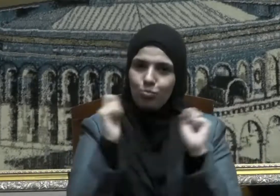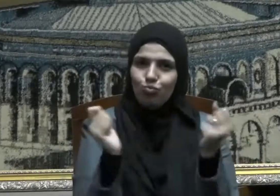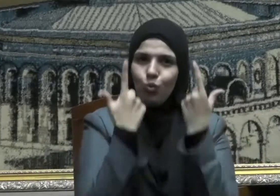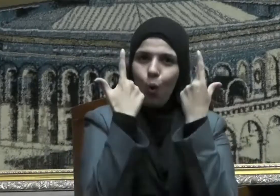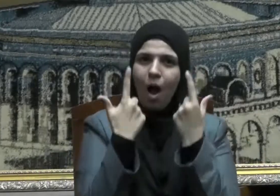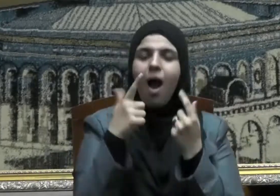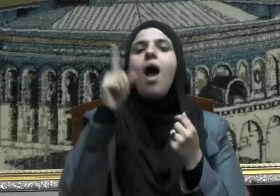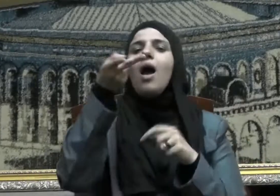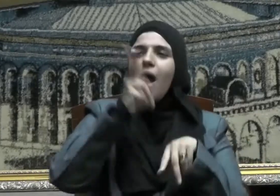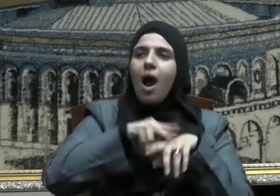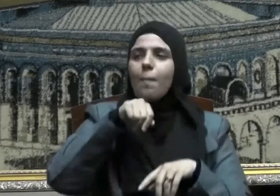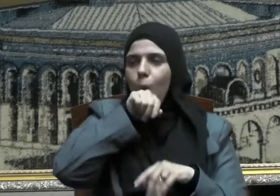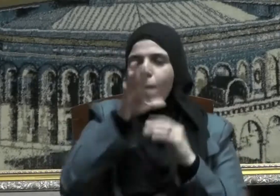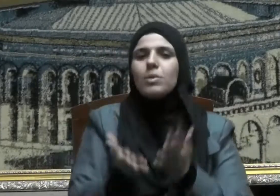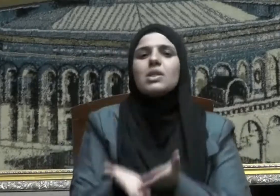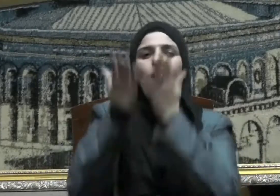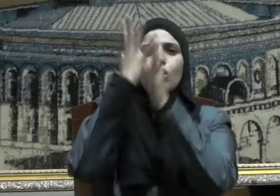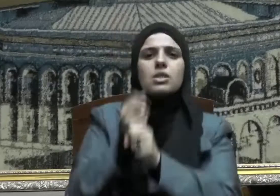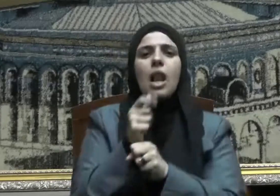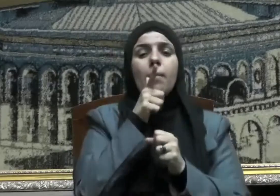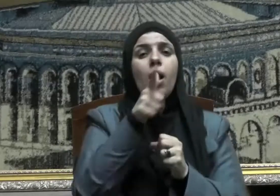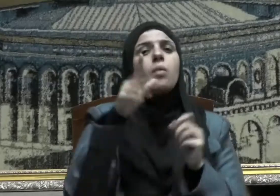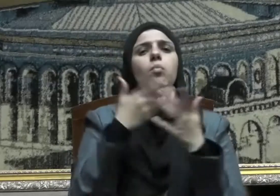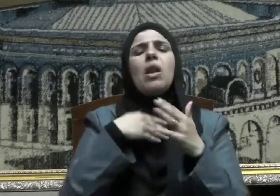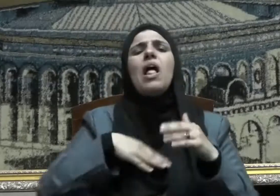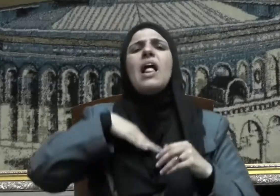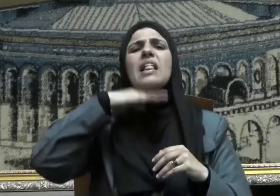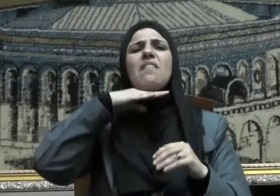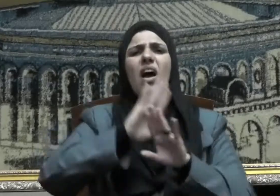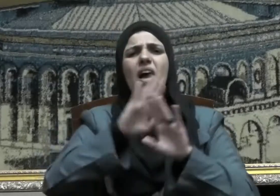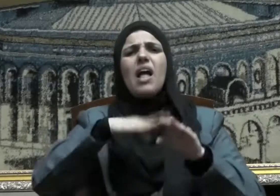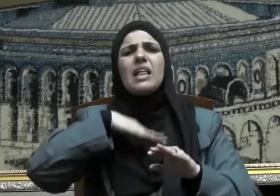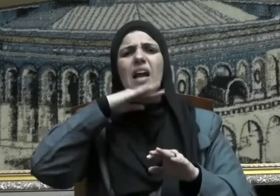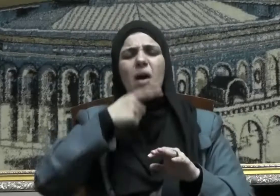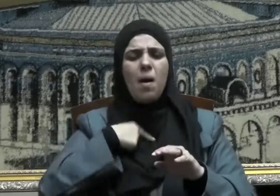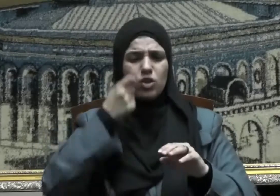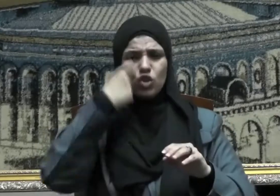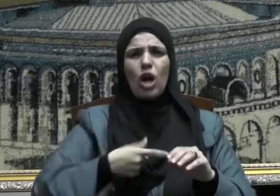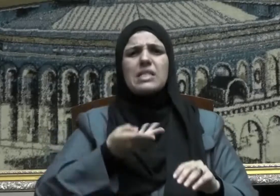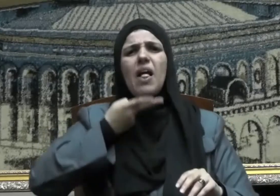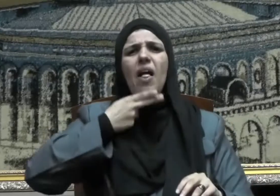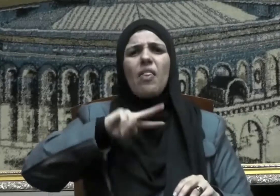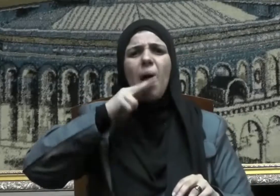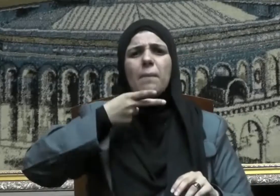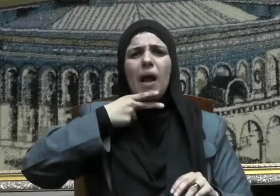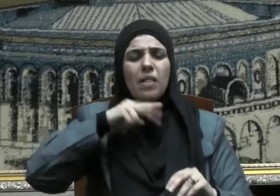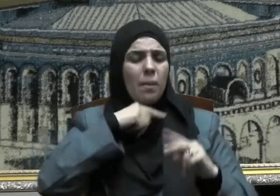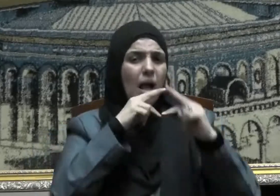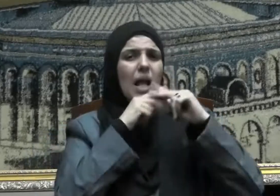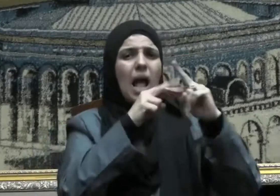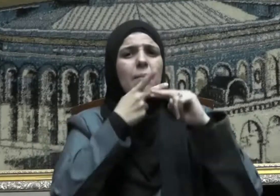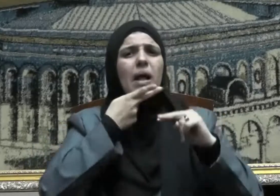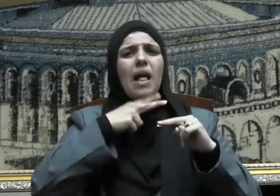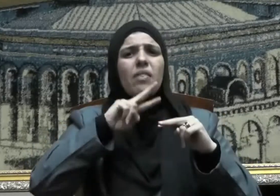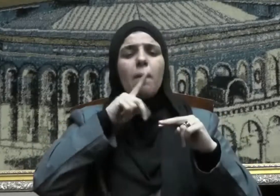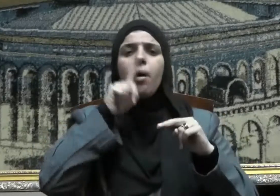ويقول النبي صلى الله عليه وسلم كفى بالمرء كذبا أن يحدث